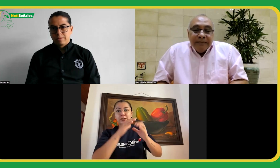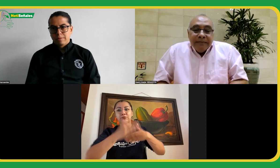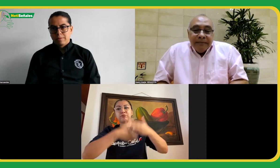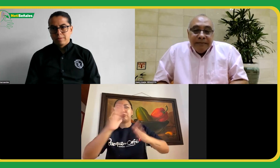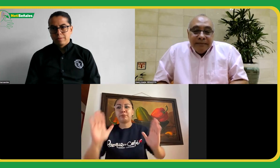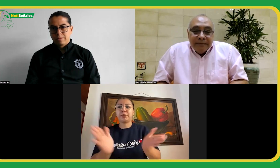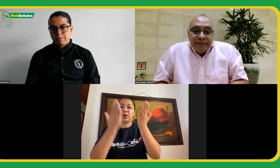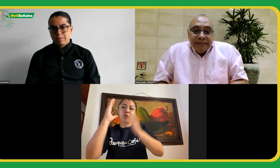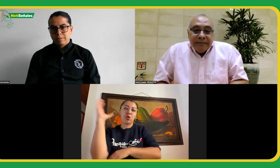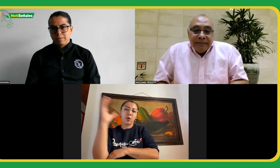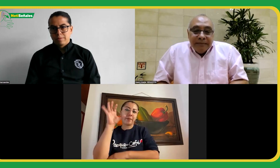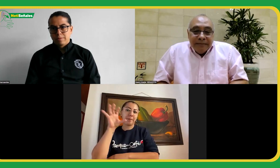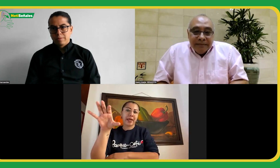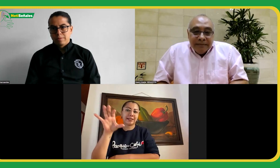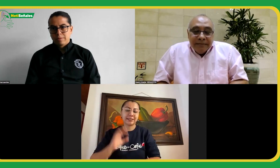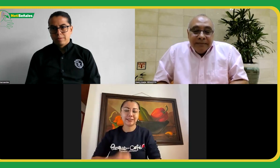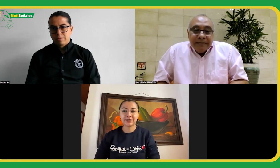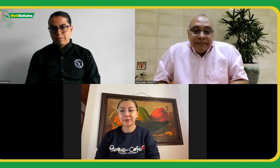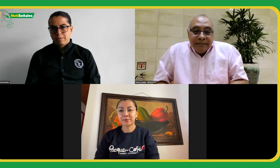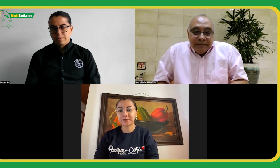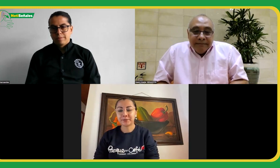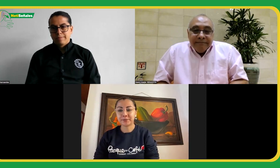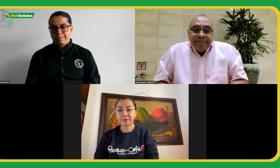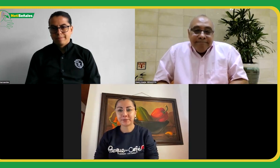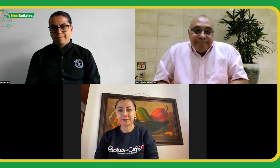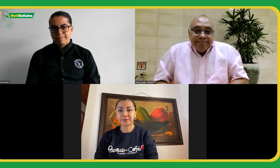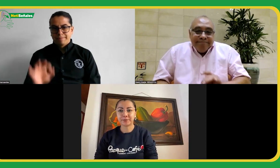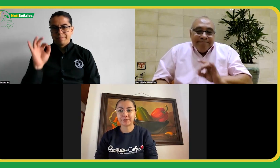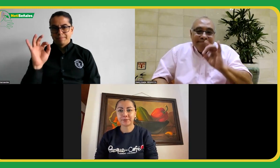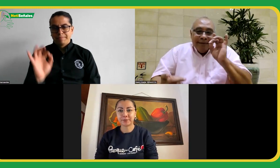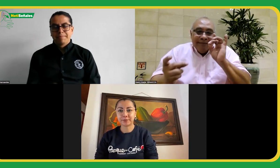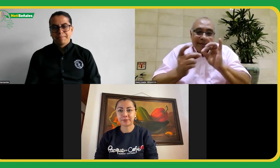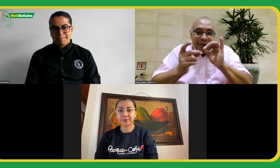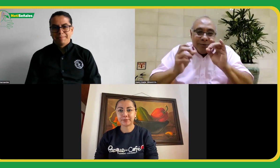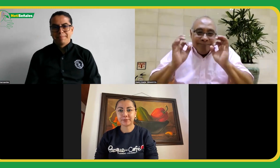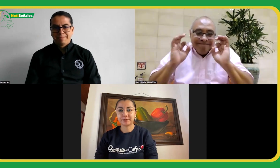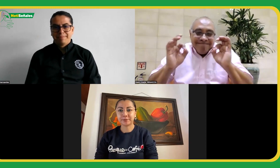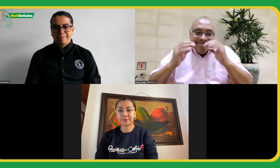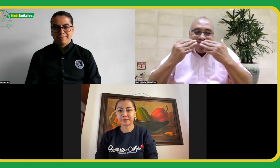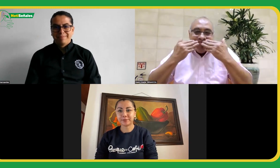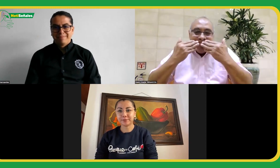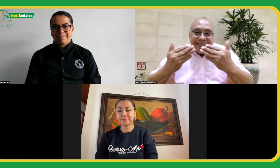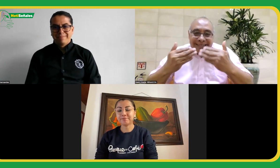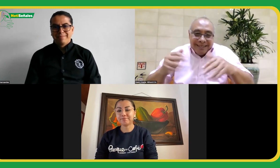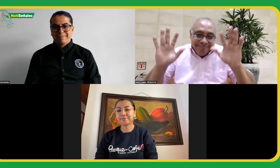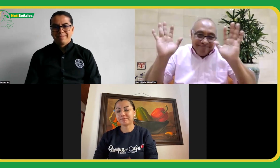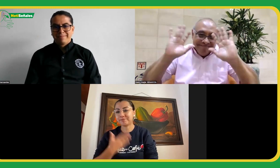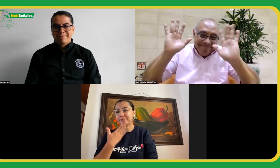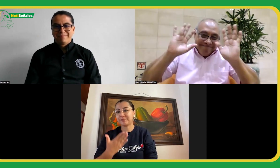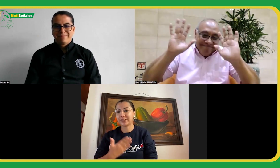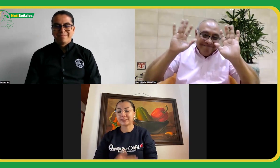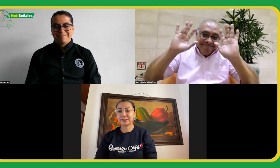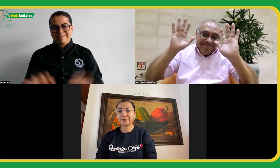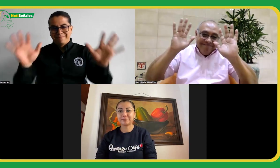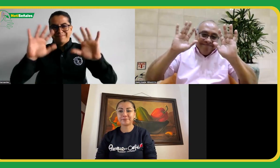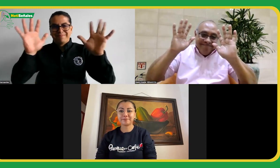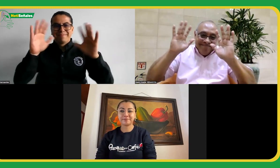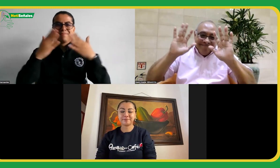formación y que Colombia siga mejorando como país perfecto gracias hasta luego gracias